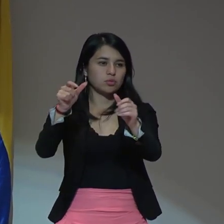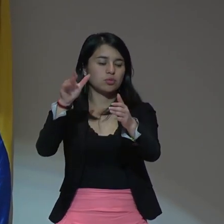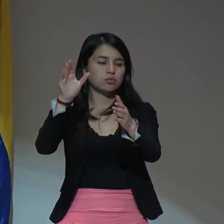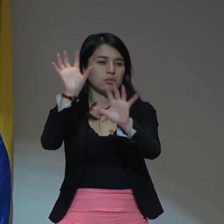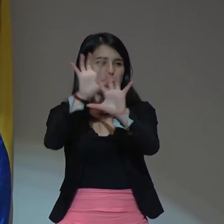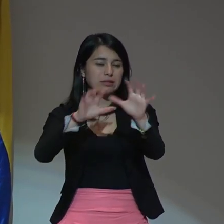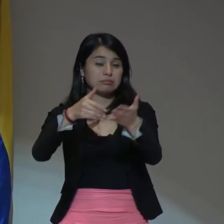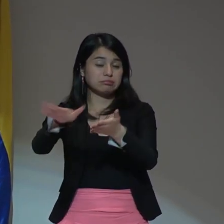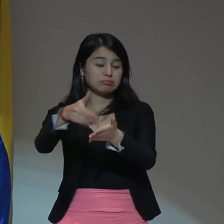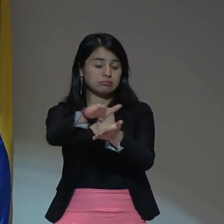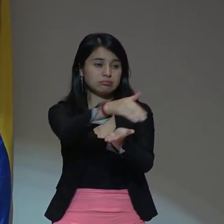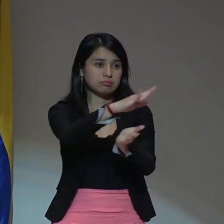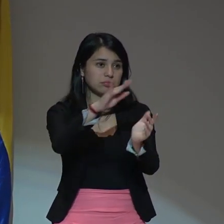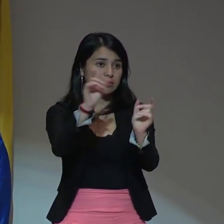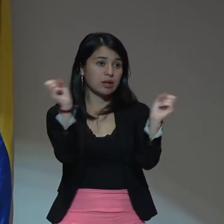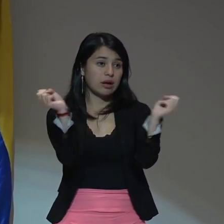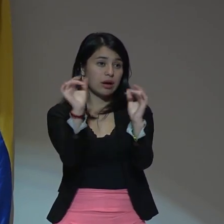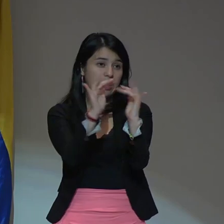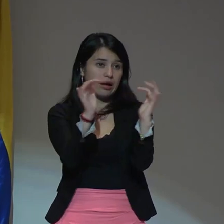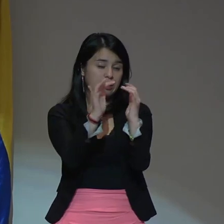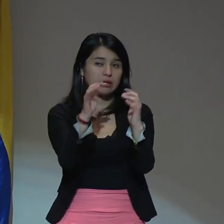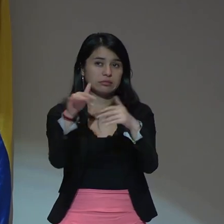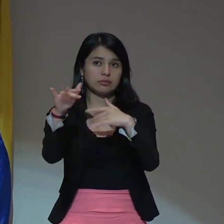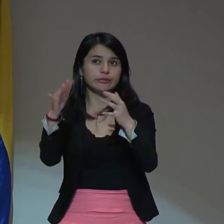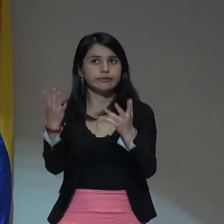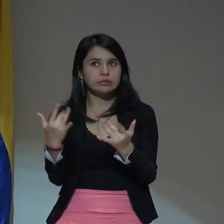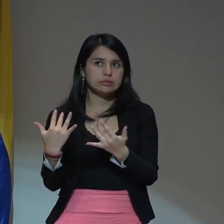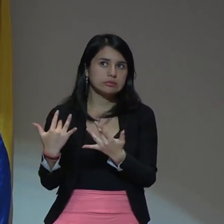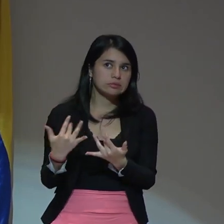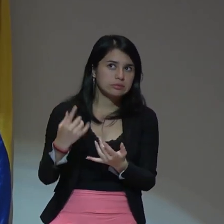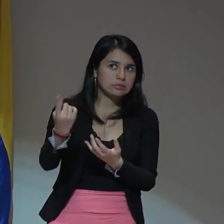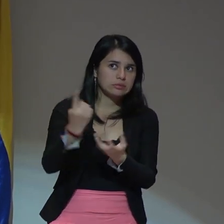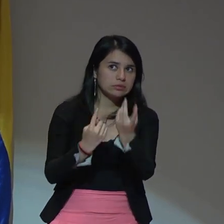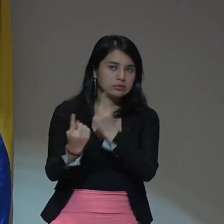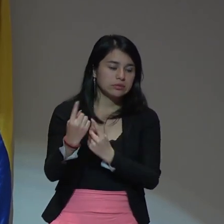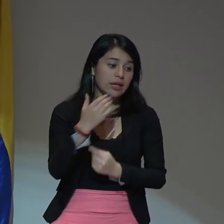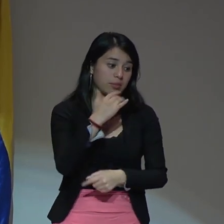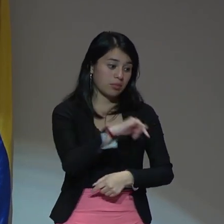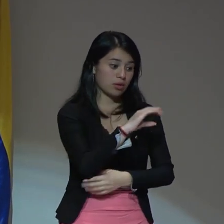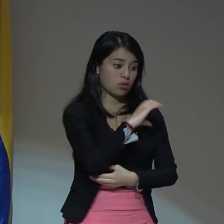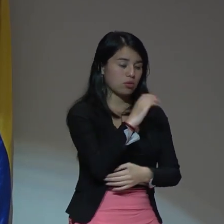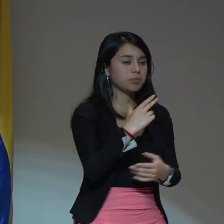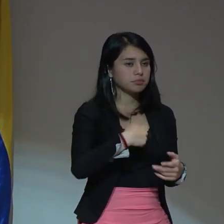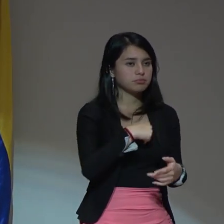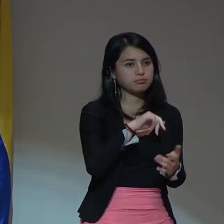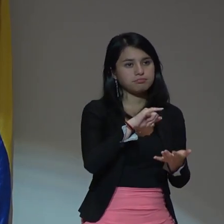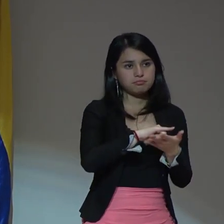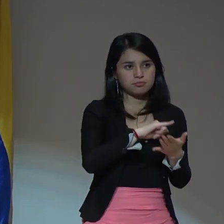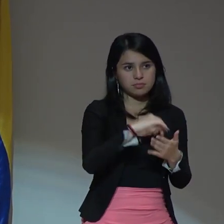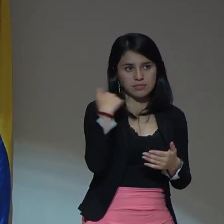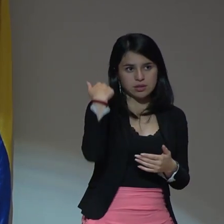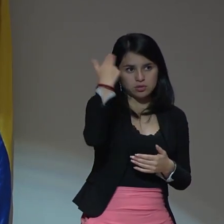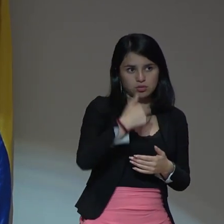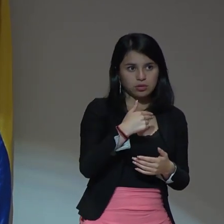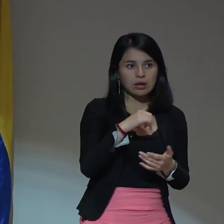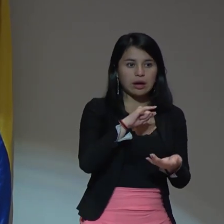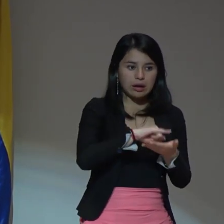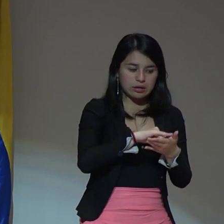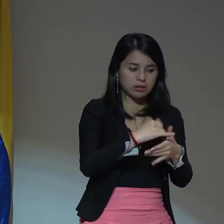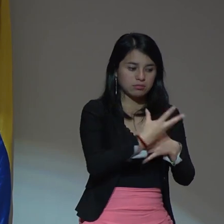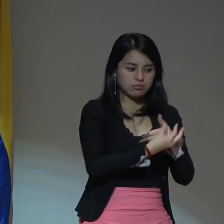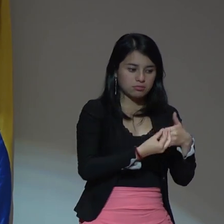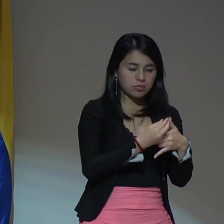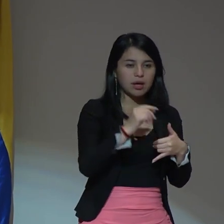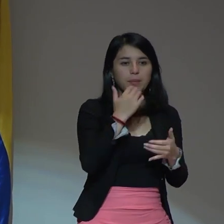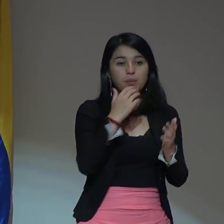guerra y nosotros que tenemos esta propia historia de los refugiados judíos